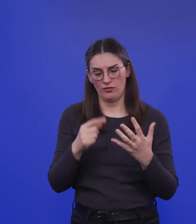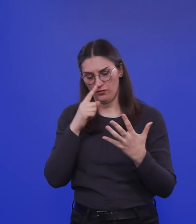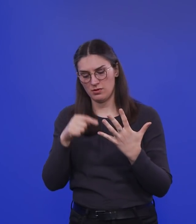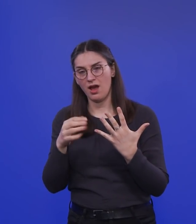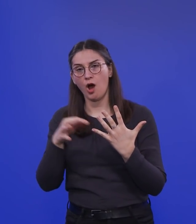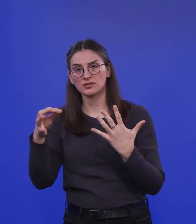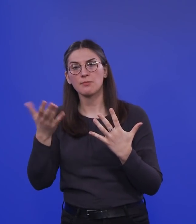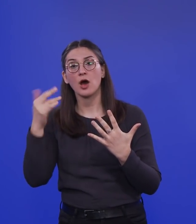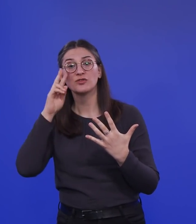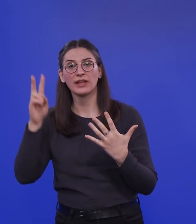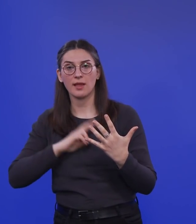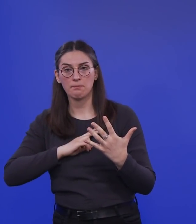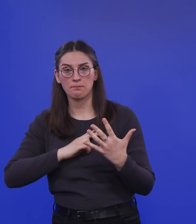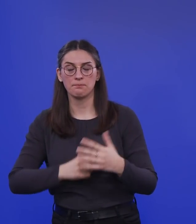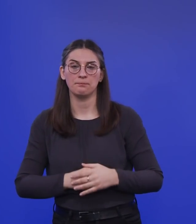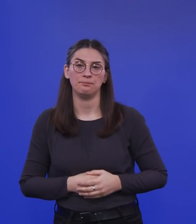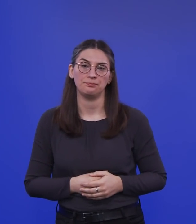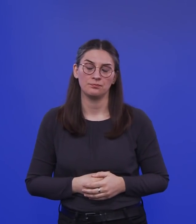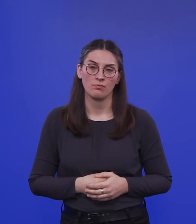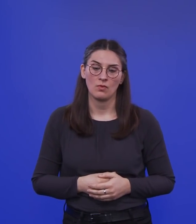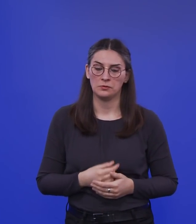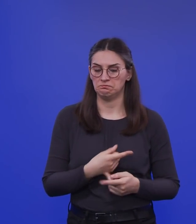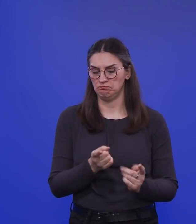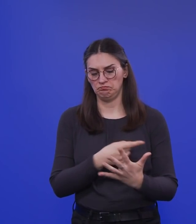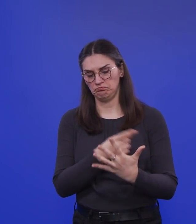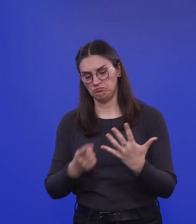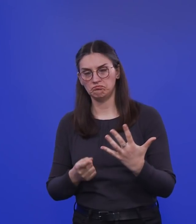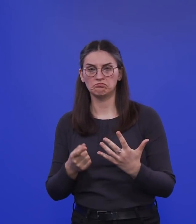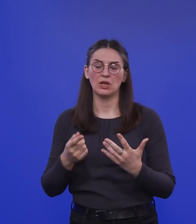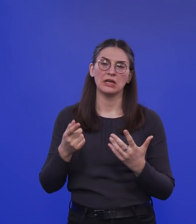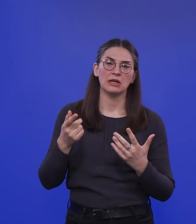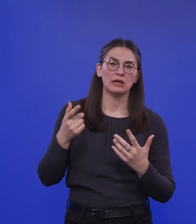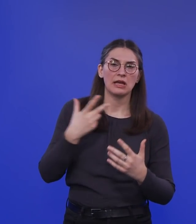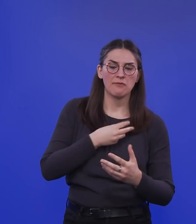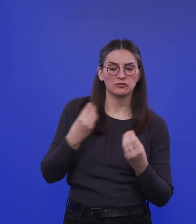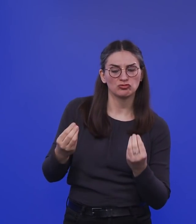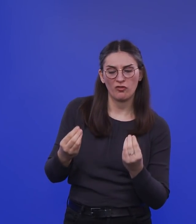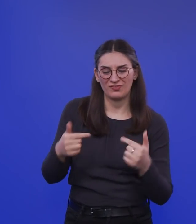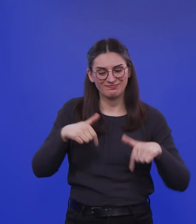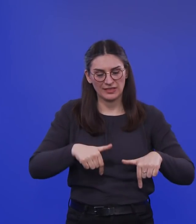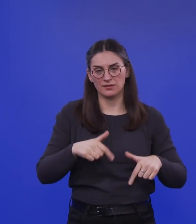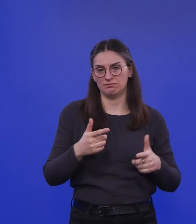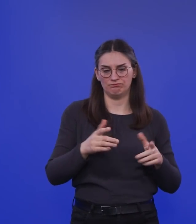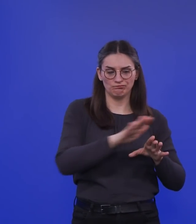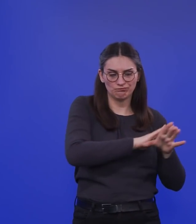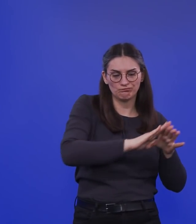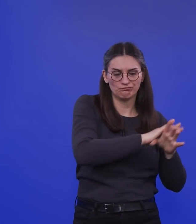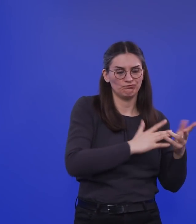Vakzine aus Vietnam. Also das sind sicherlich alles Impfstoffe, die jetzt erst mal hier für uns, für unsere Region nicht in Frage kommen.